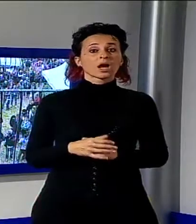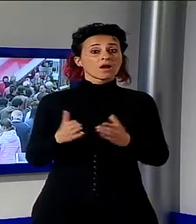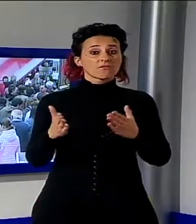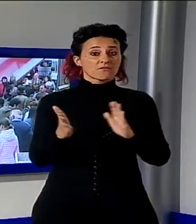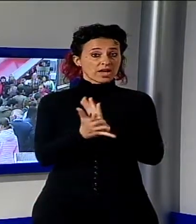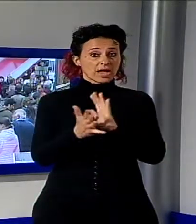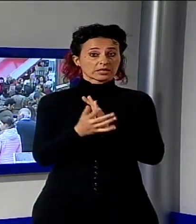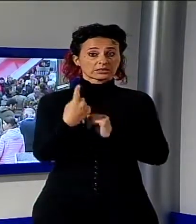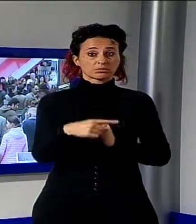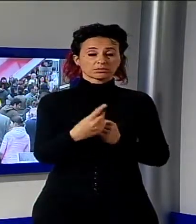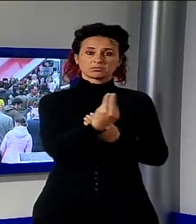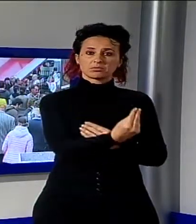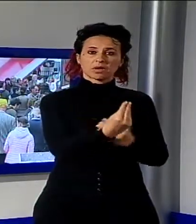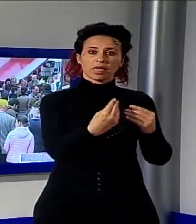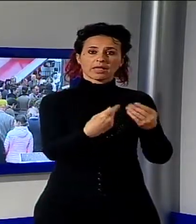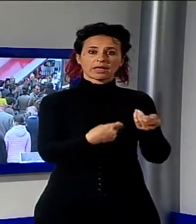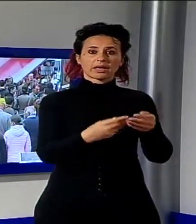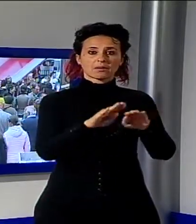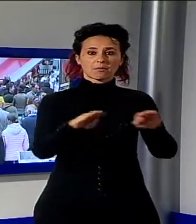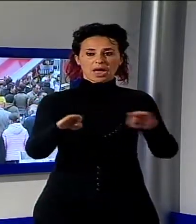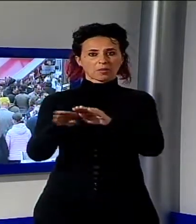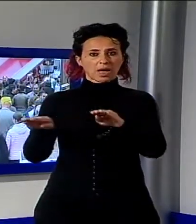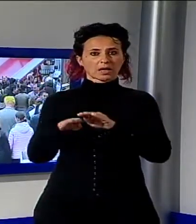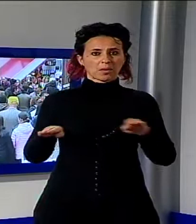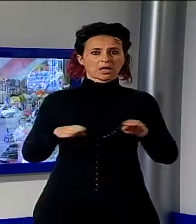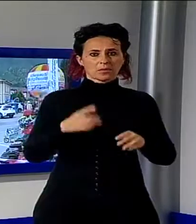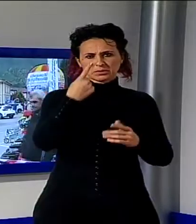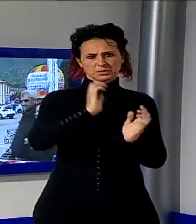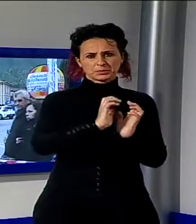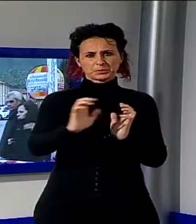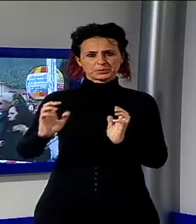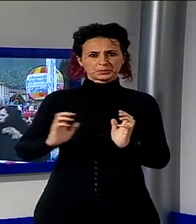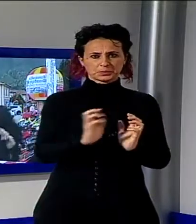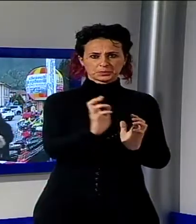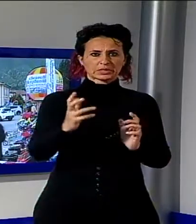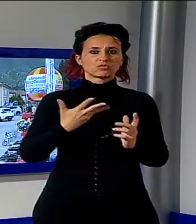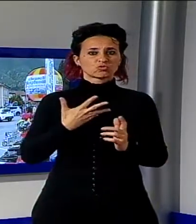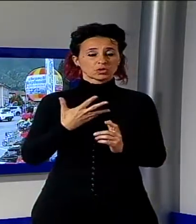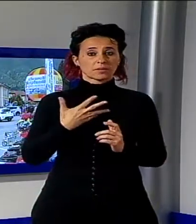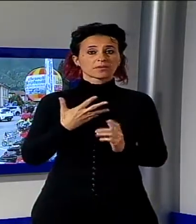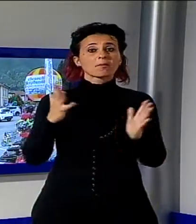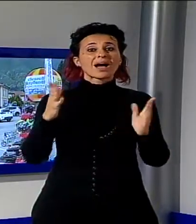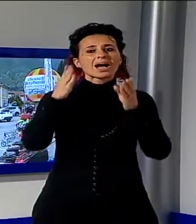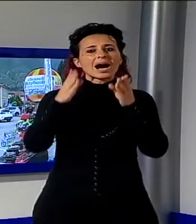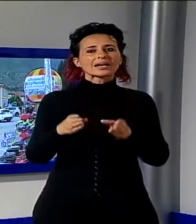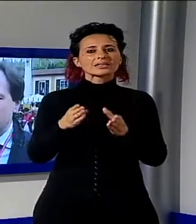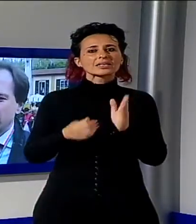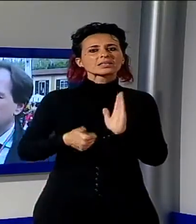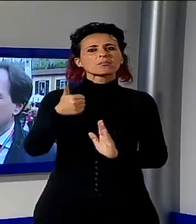spaziano in tutti i settori merceologici. Ma quali sono le caratteristiche principali dell'edizione 2015? Abbiamo la